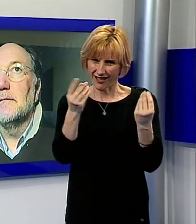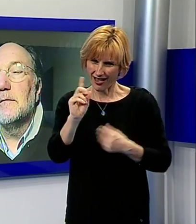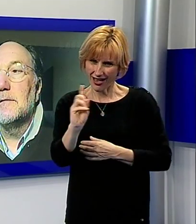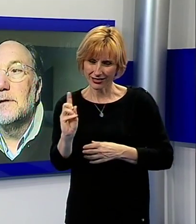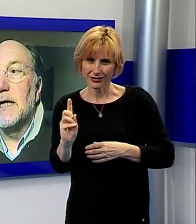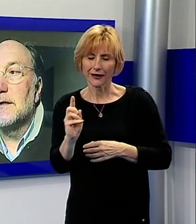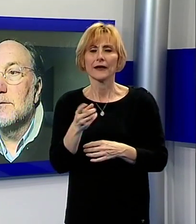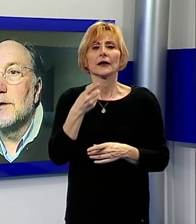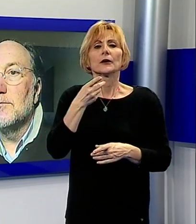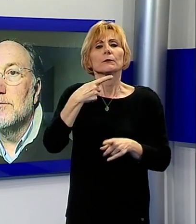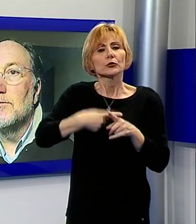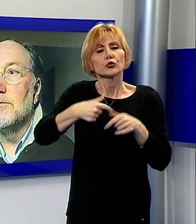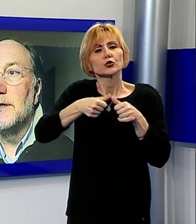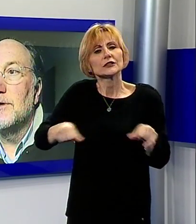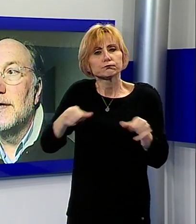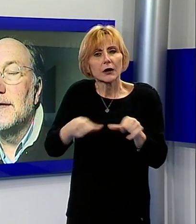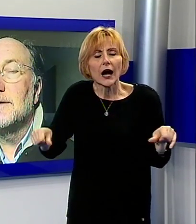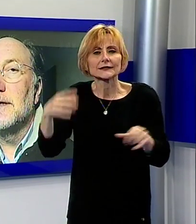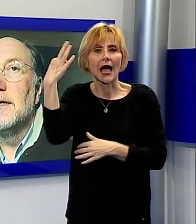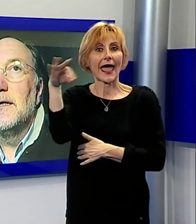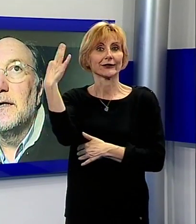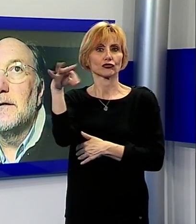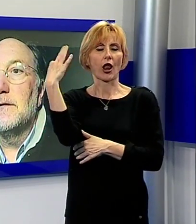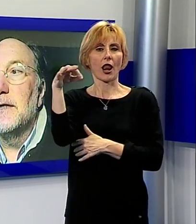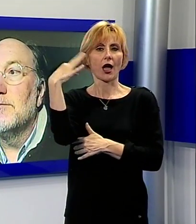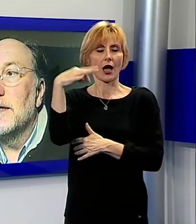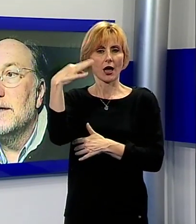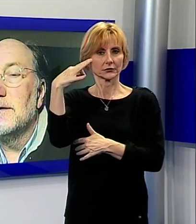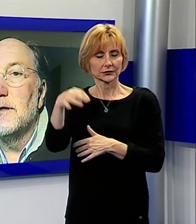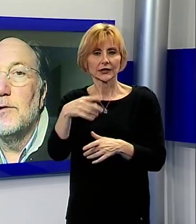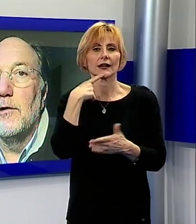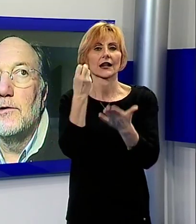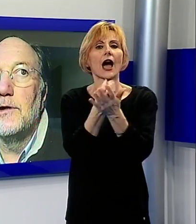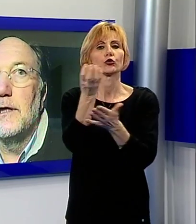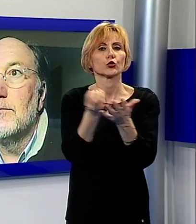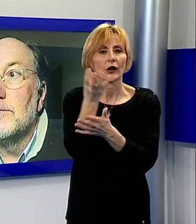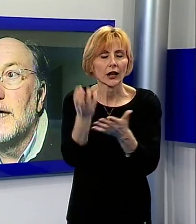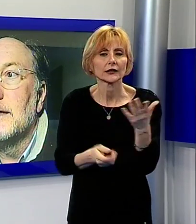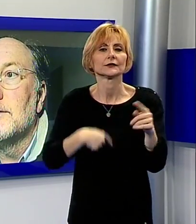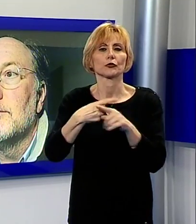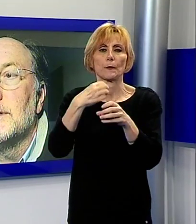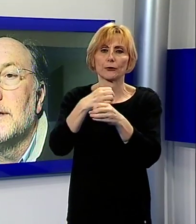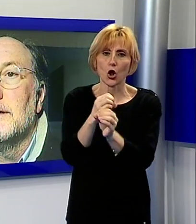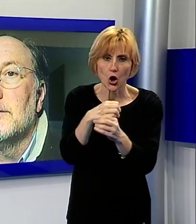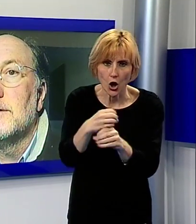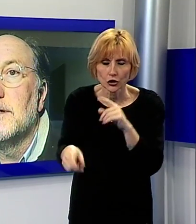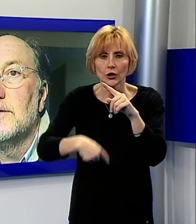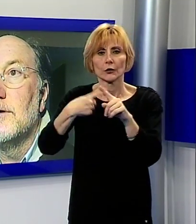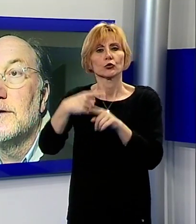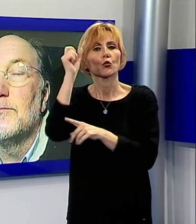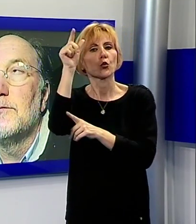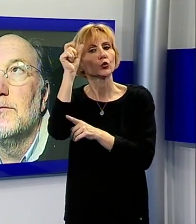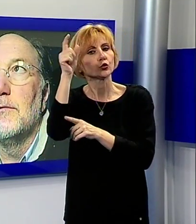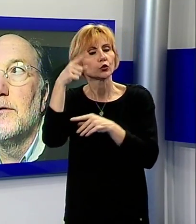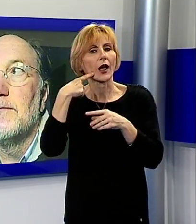e si basa soprattutto sulle eccellenze naturalistiche, biologiche e culturali che sono presenti nei nostri